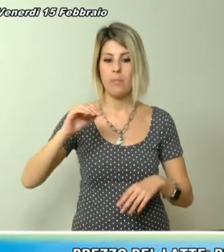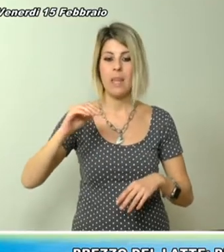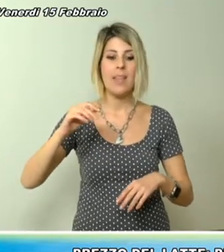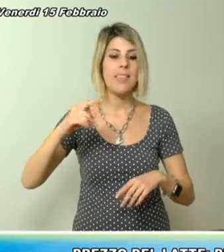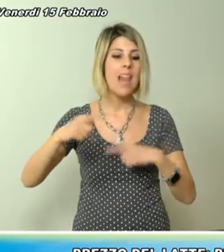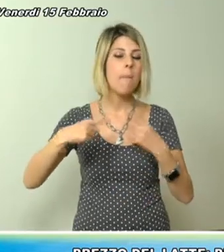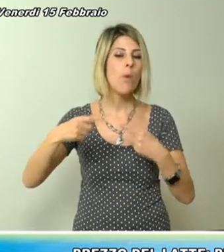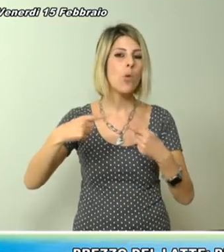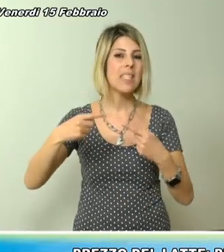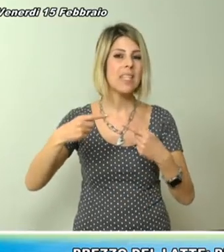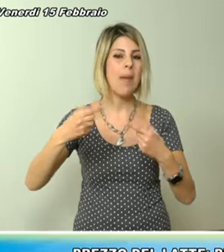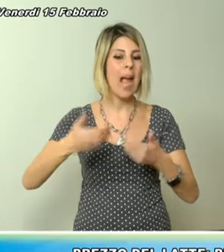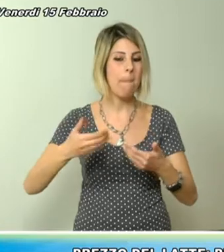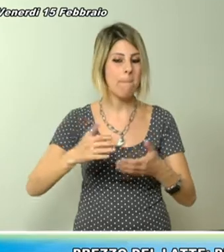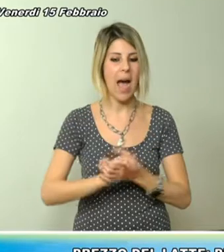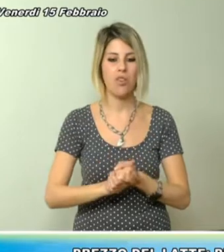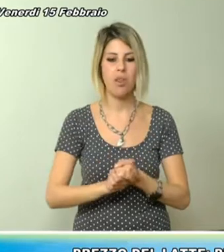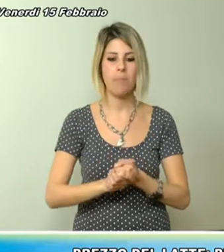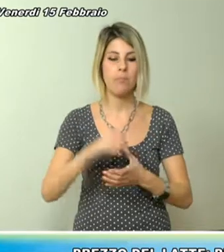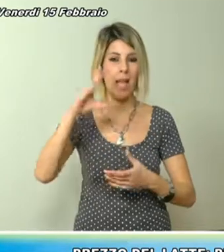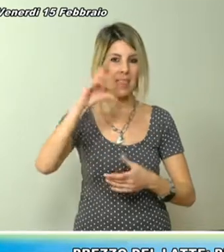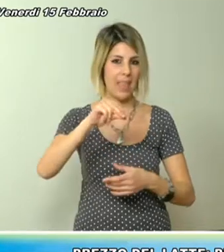Ha concluso Francesco Pigliaru